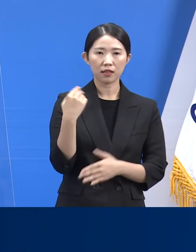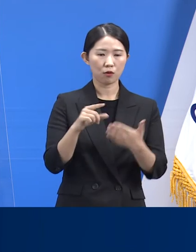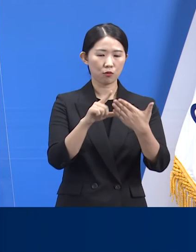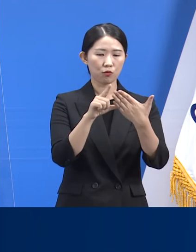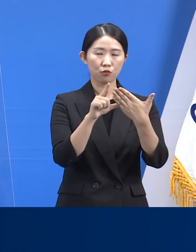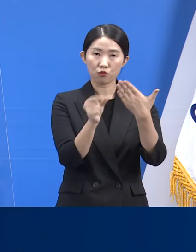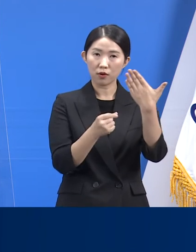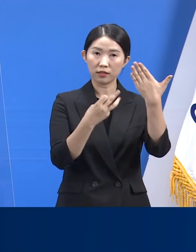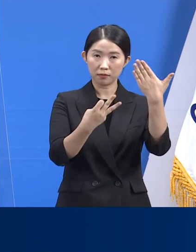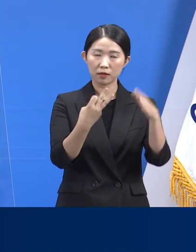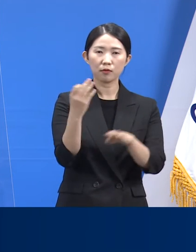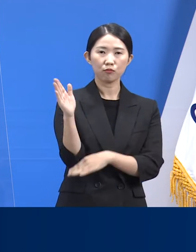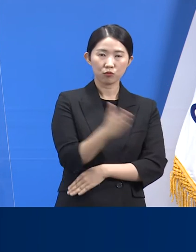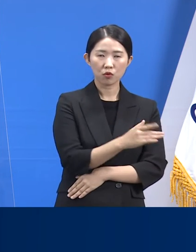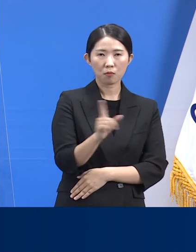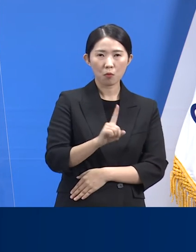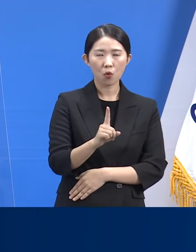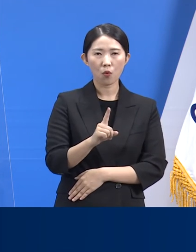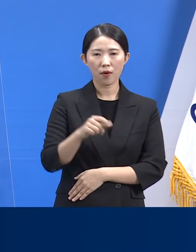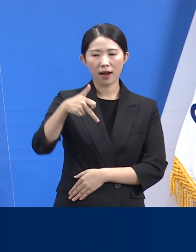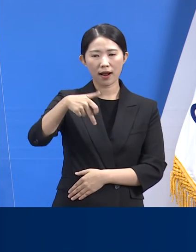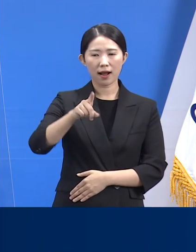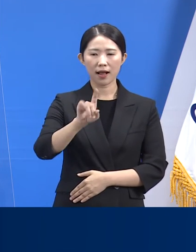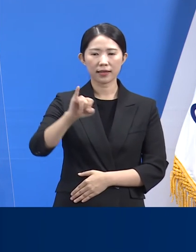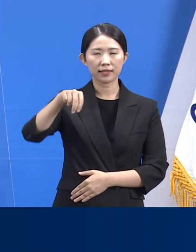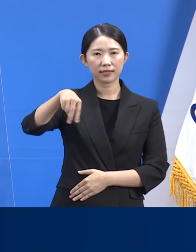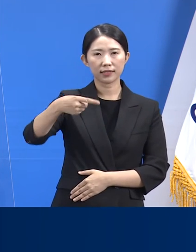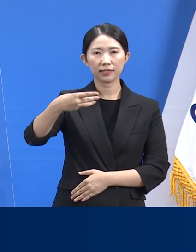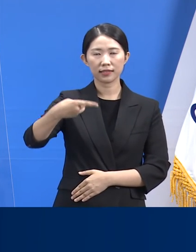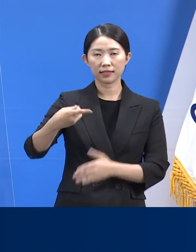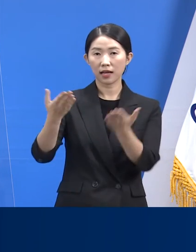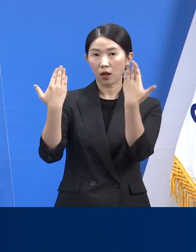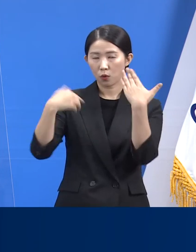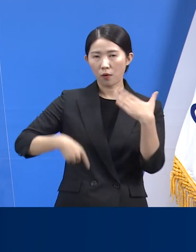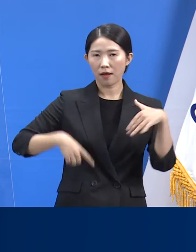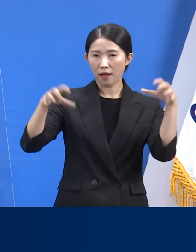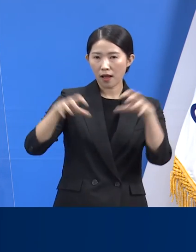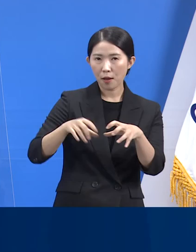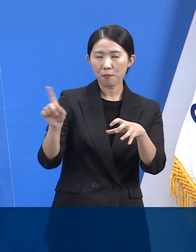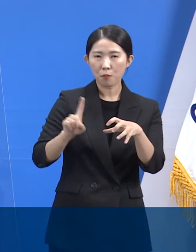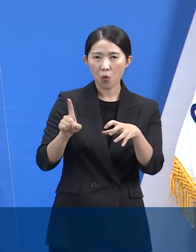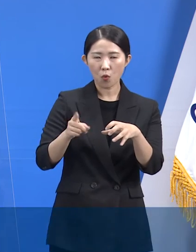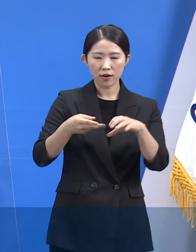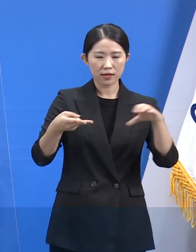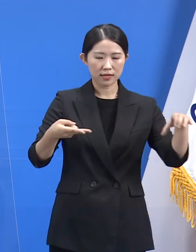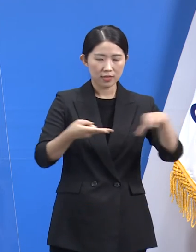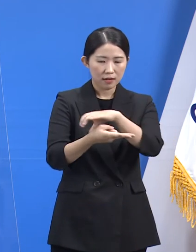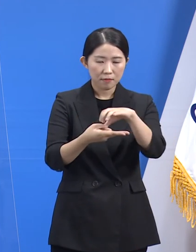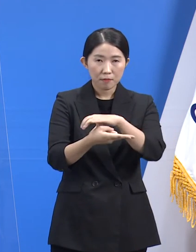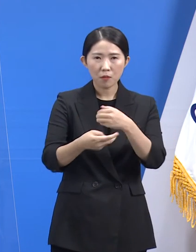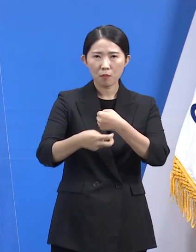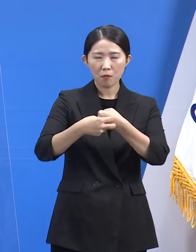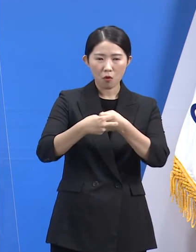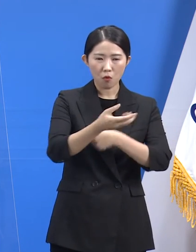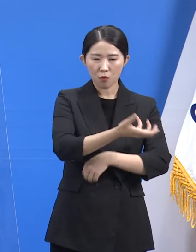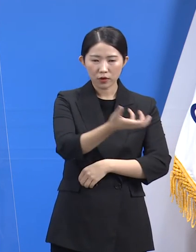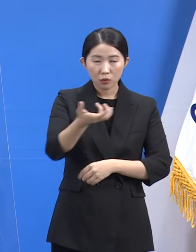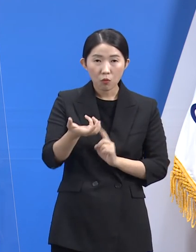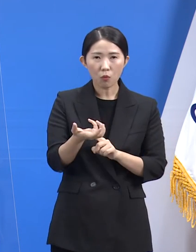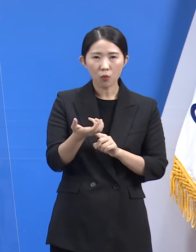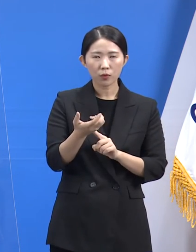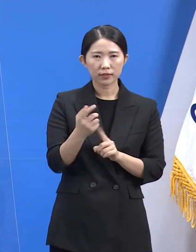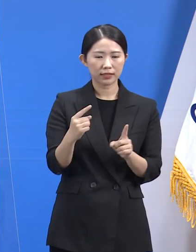이동형 음압병동을 활용한 제2호 특별생활치료센터를 공동 운영하고 있습니다. 경기도